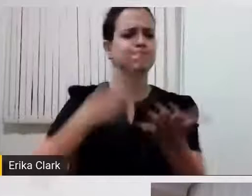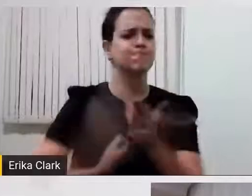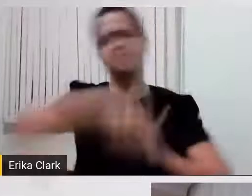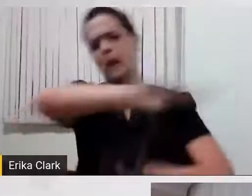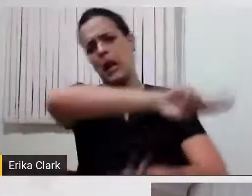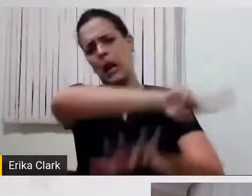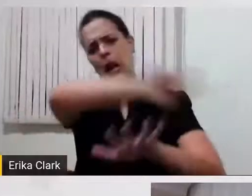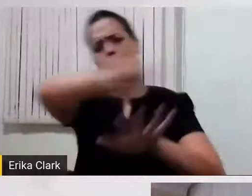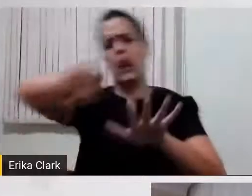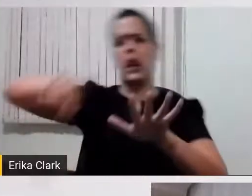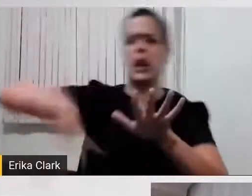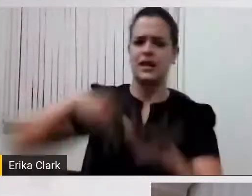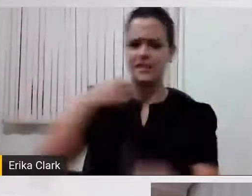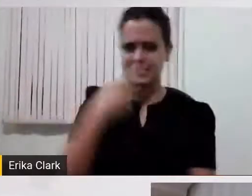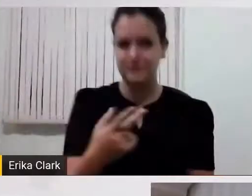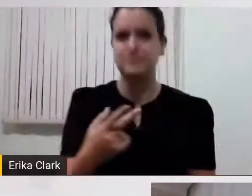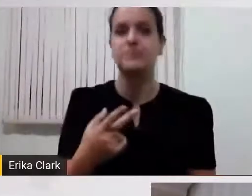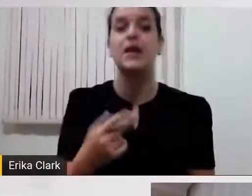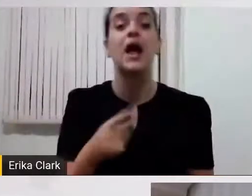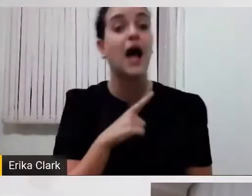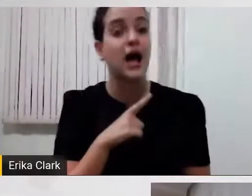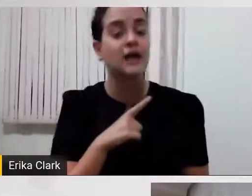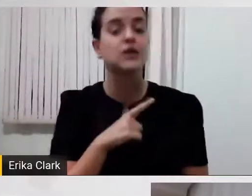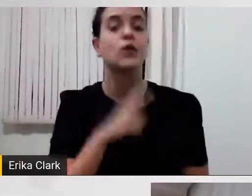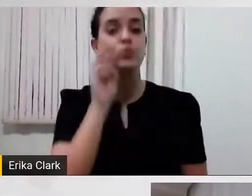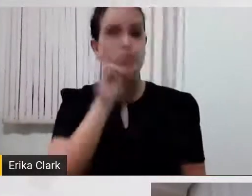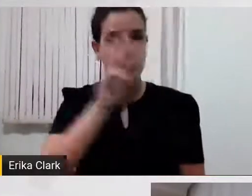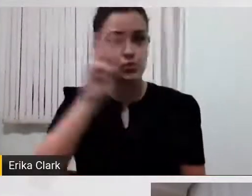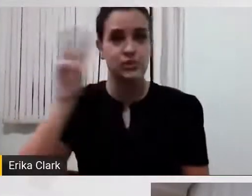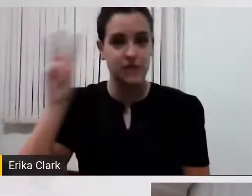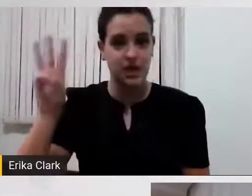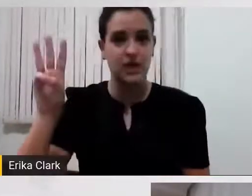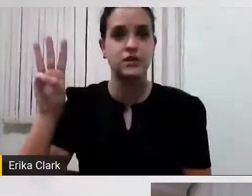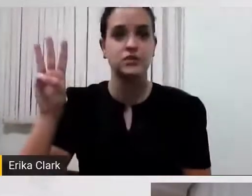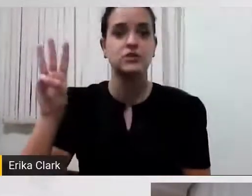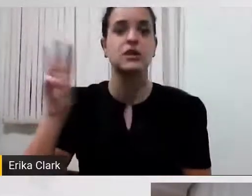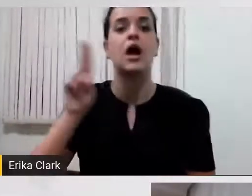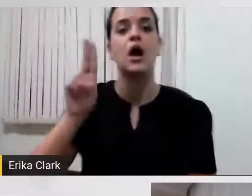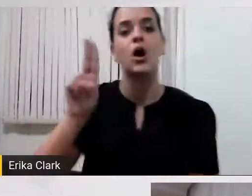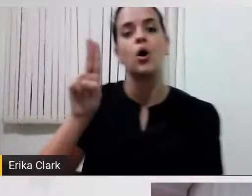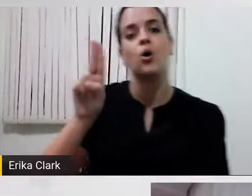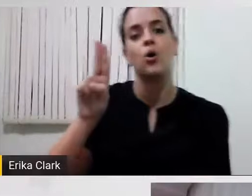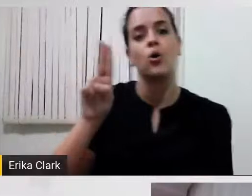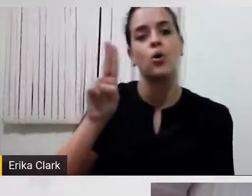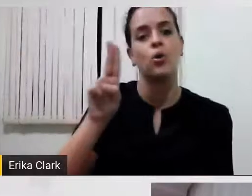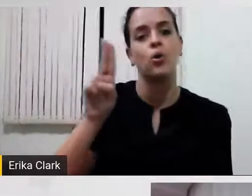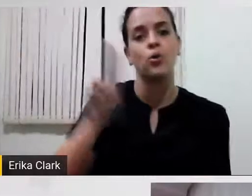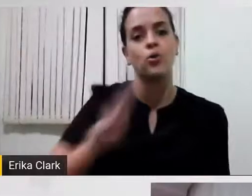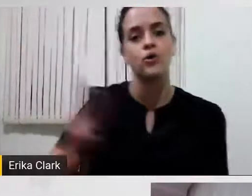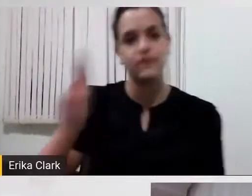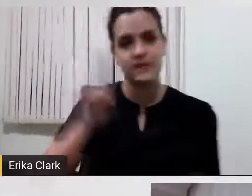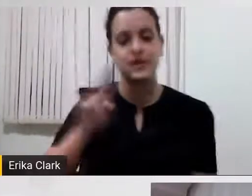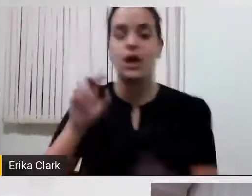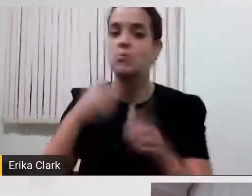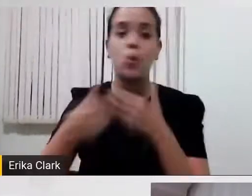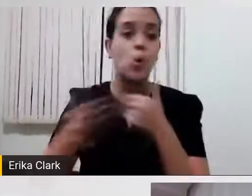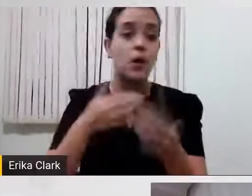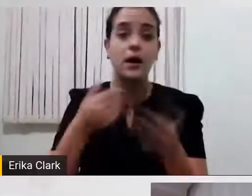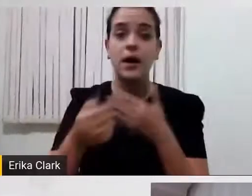pranchas estão no site com acesso da URGS, e qualquer pessoa pode baixar, imprimir, plastificar e